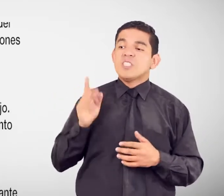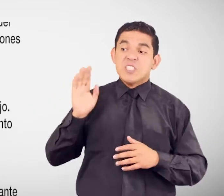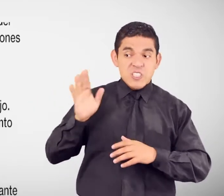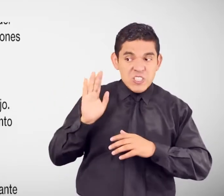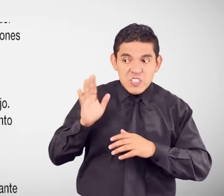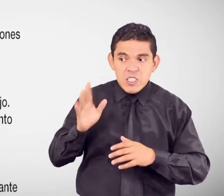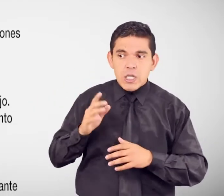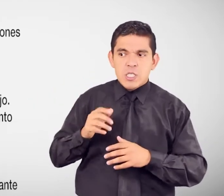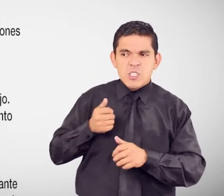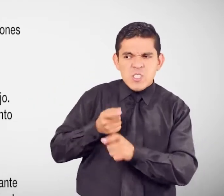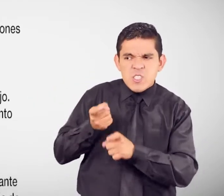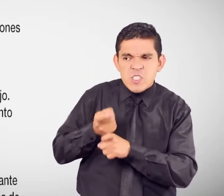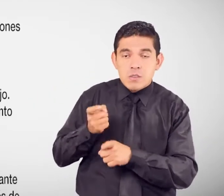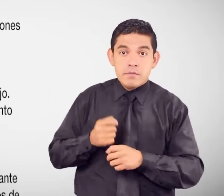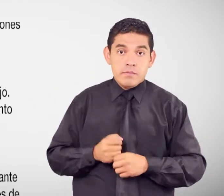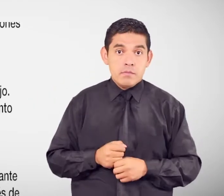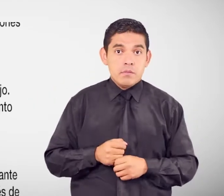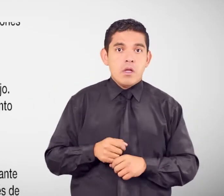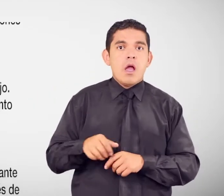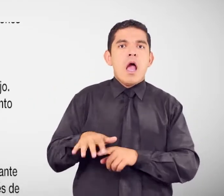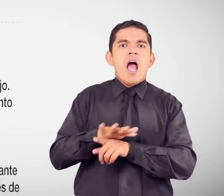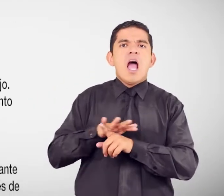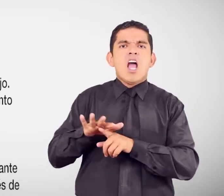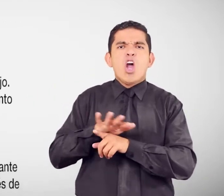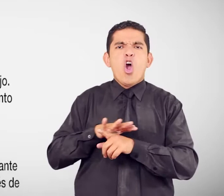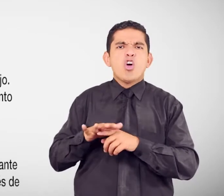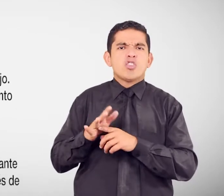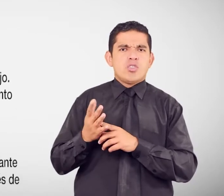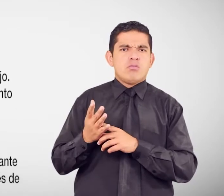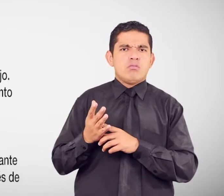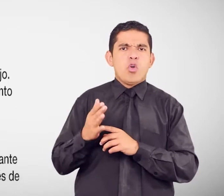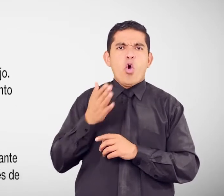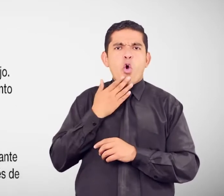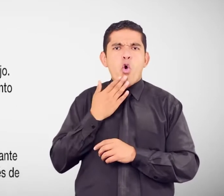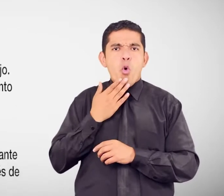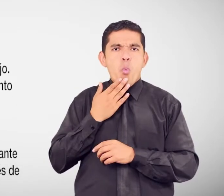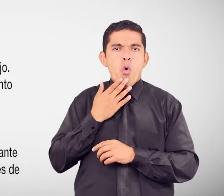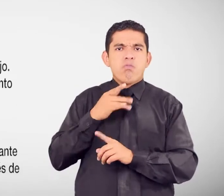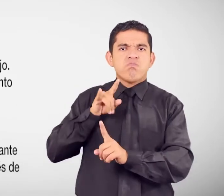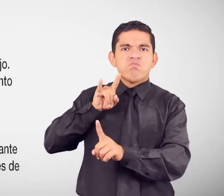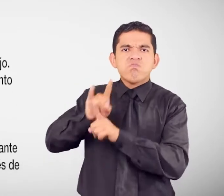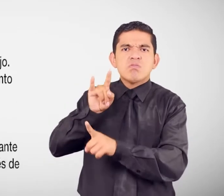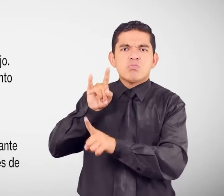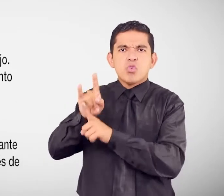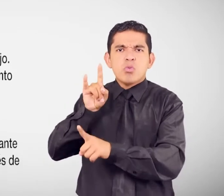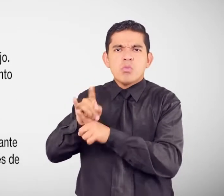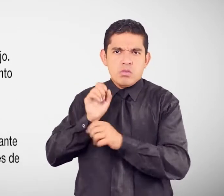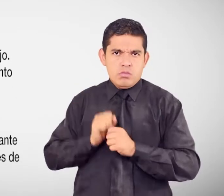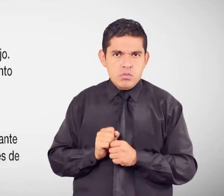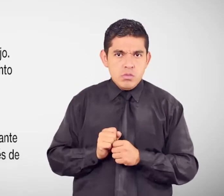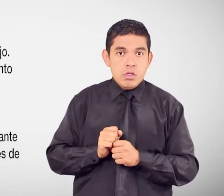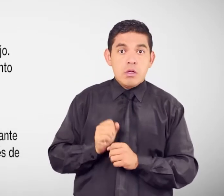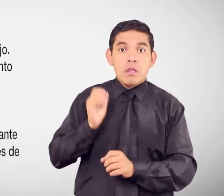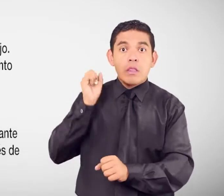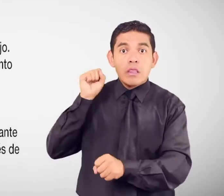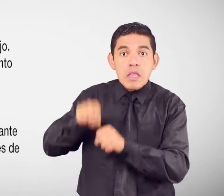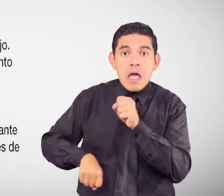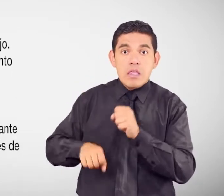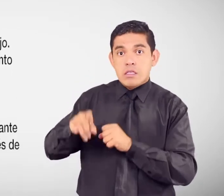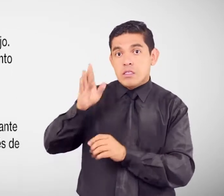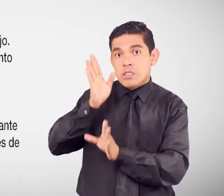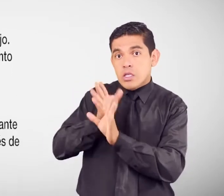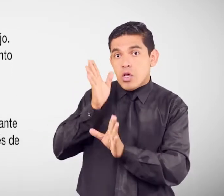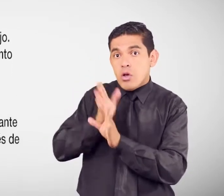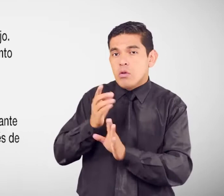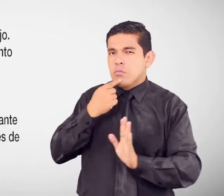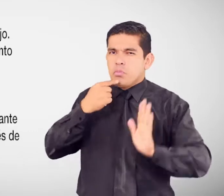Acoso laboral O móvil Cuando existe maltrato físico Y o psicológico Se presenta no solo Mediante